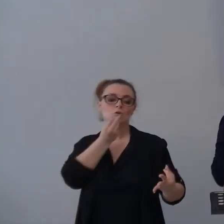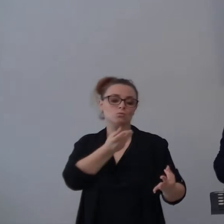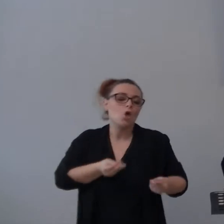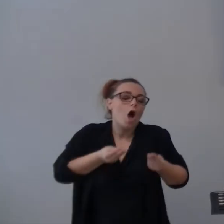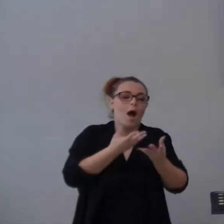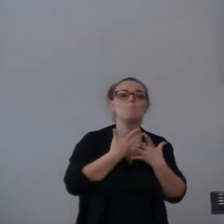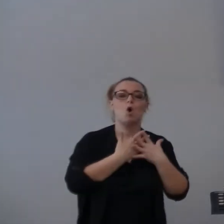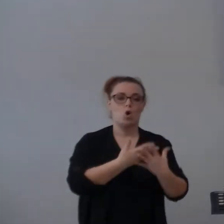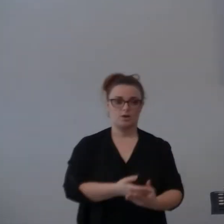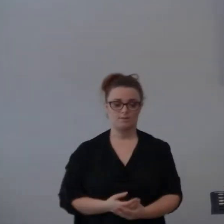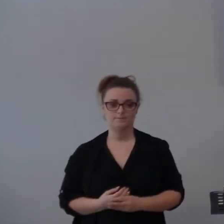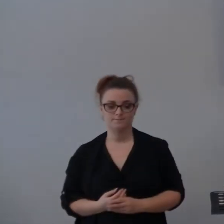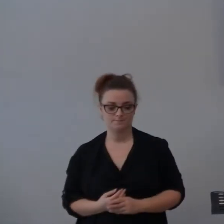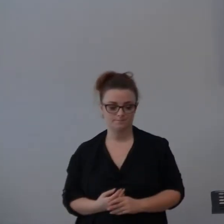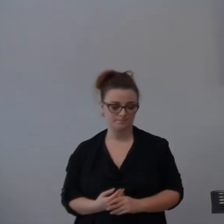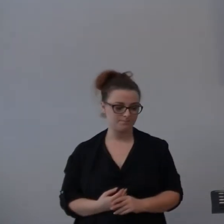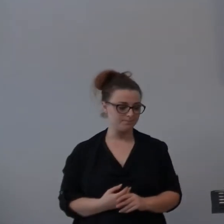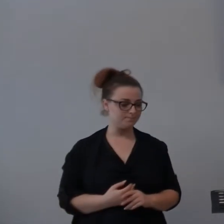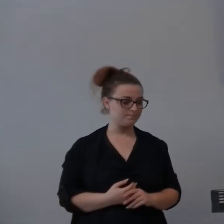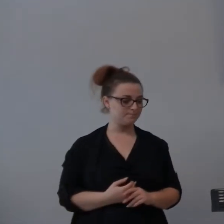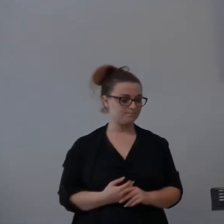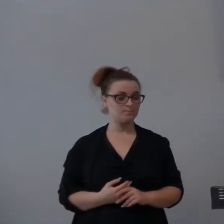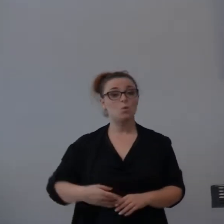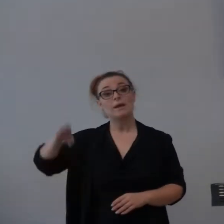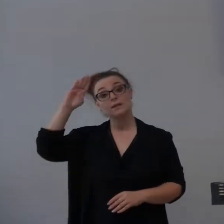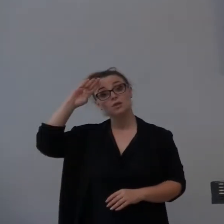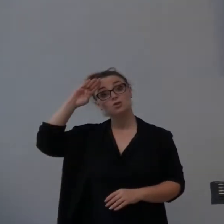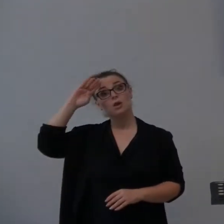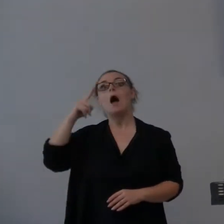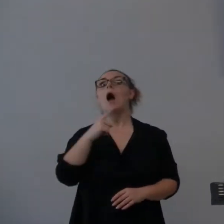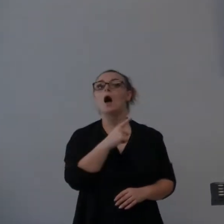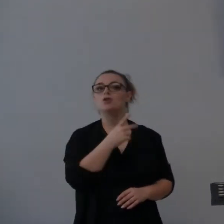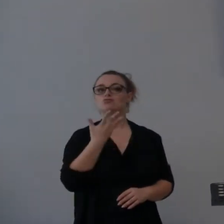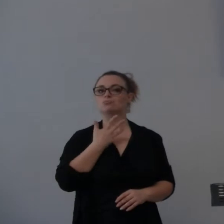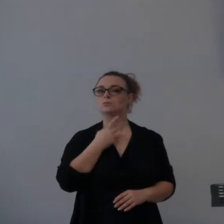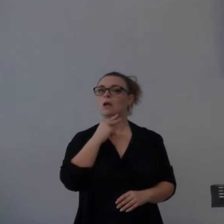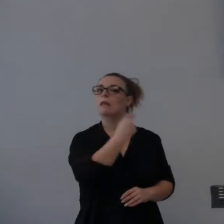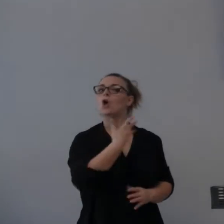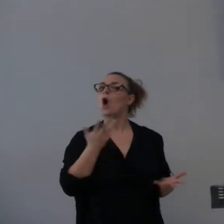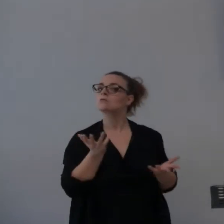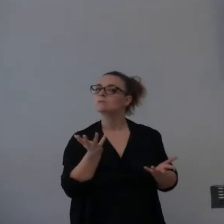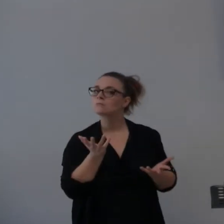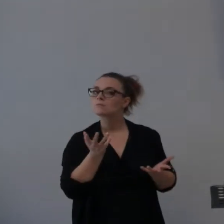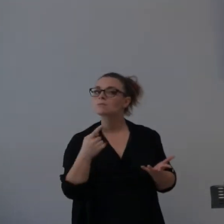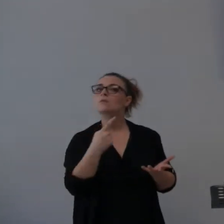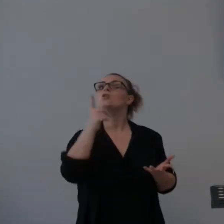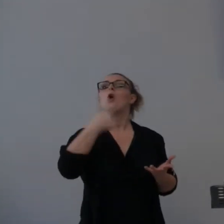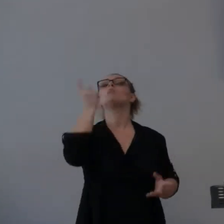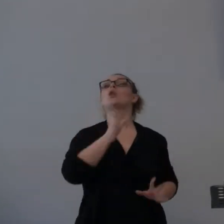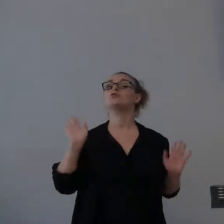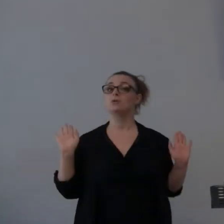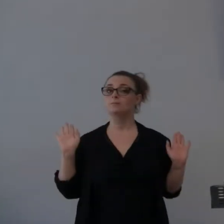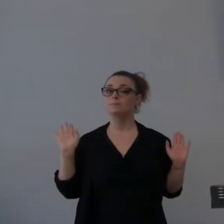La prima cosa a cui noi faremo attenzione è, ecco qua, dov'è lì? Dio pulisce.